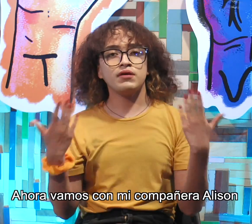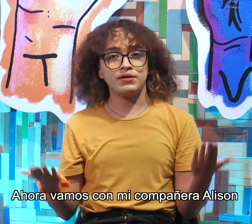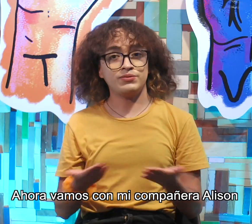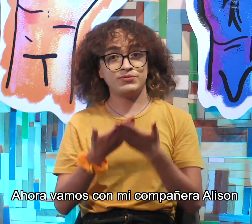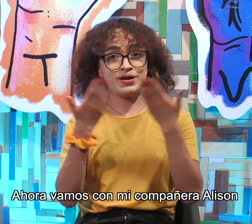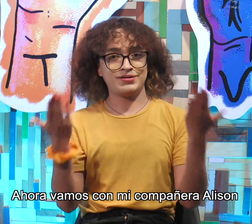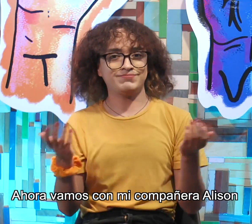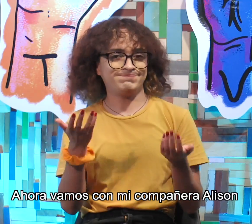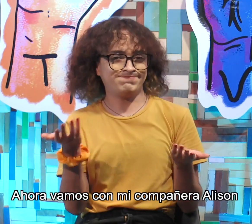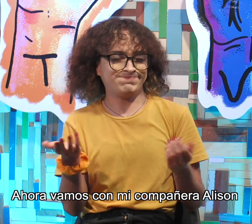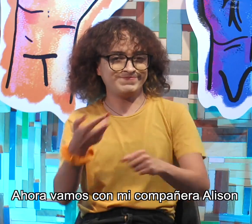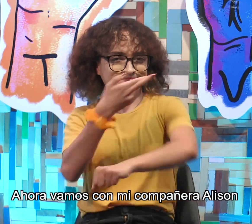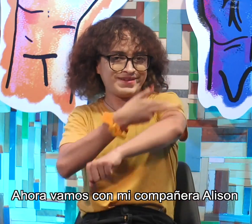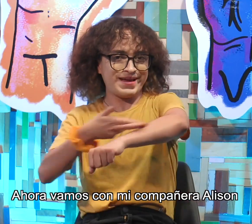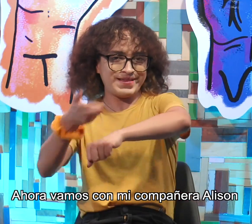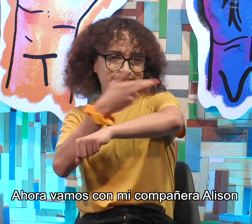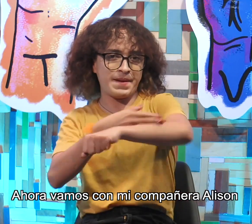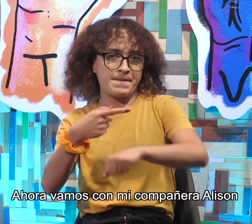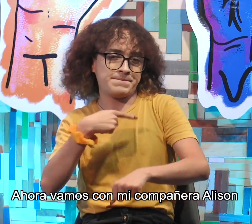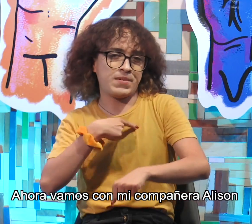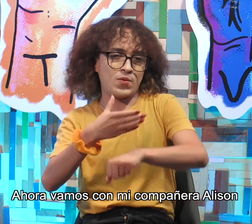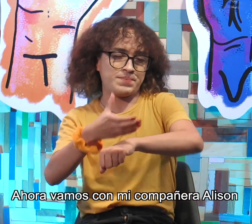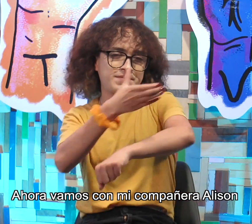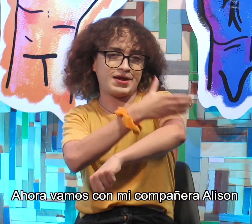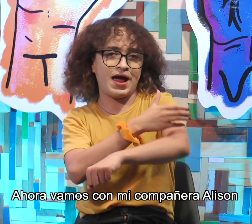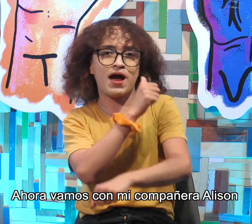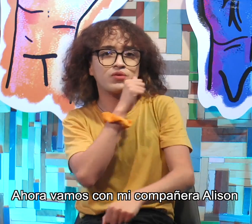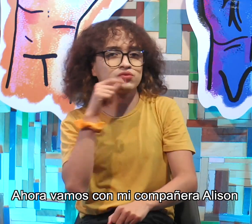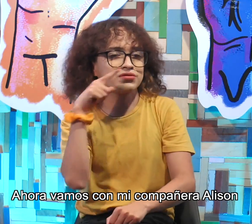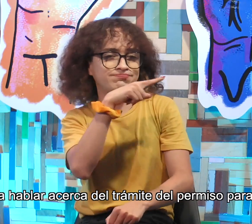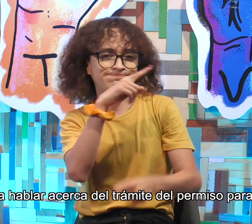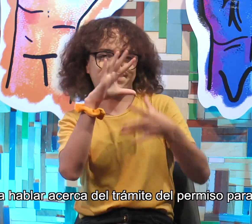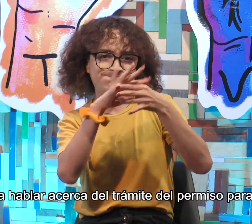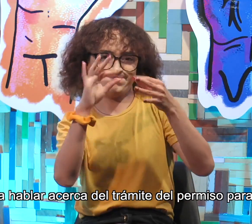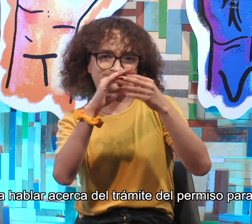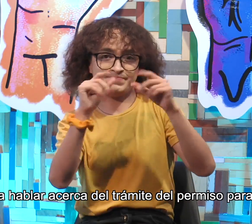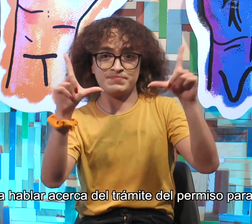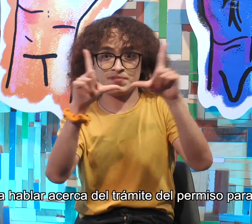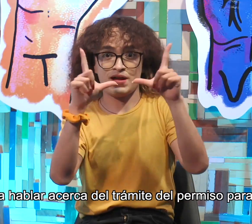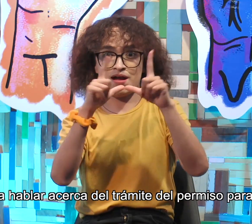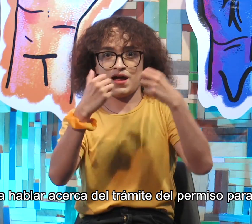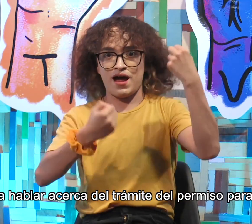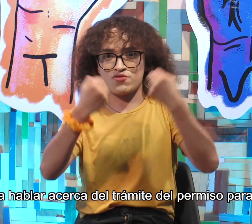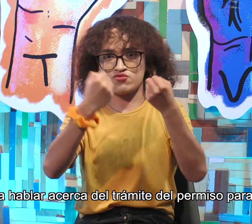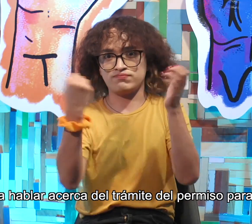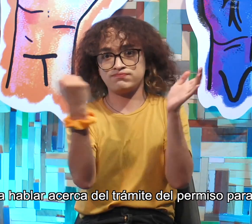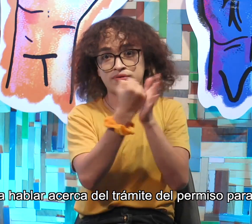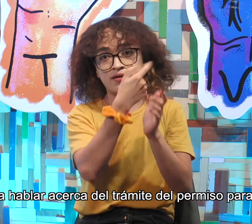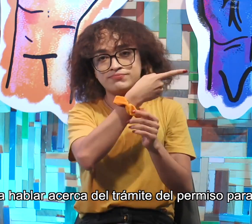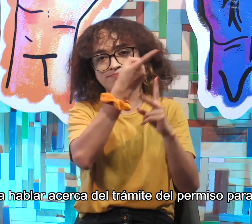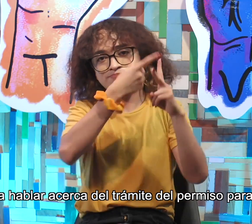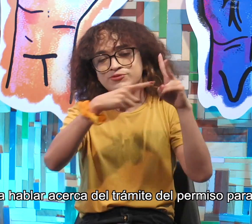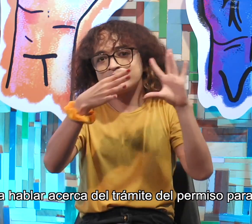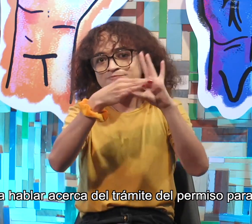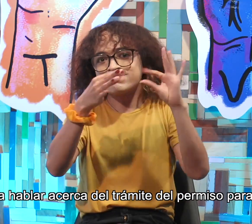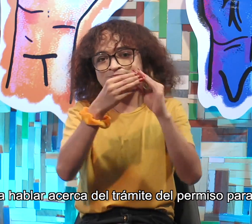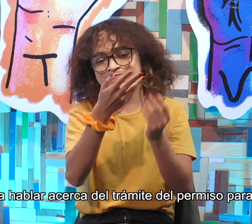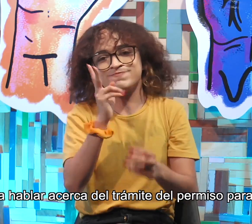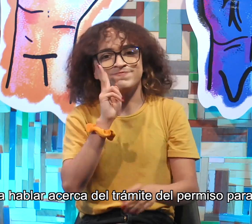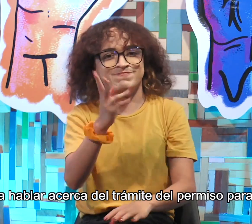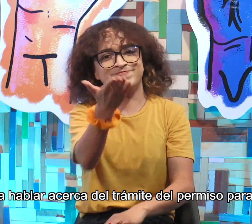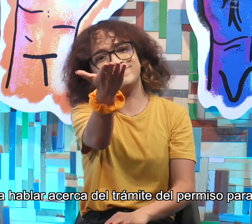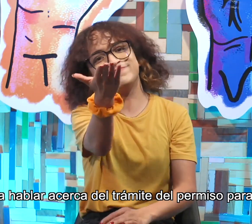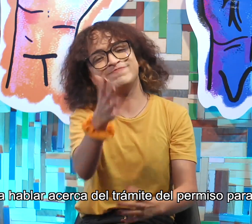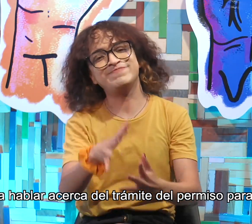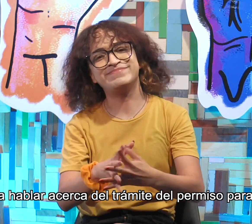Bueno, ahora vamos con mi compañera Allison, que nos va a hablar acerca del trámite del permiso para conducir.